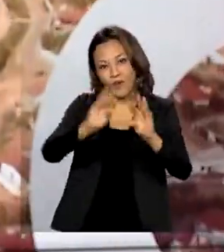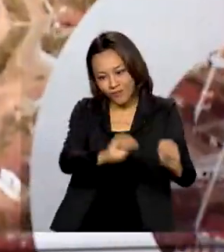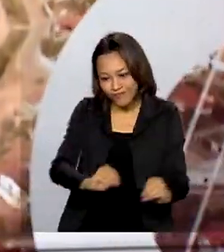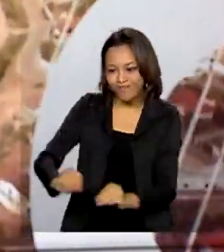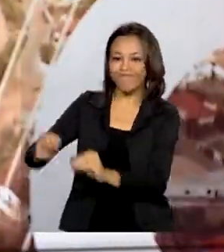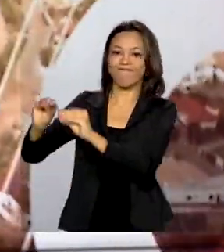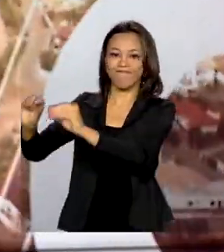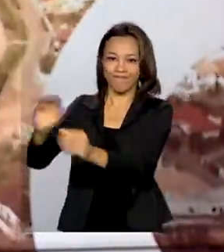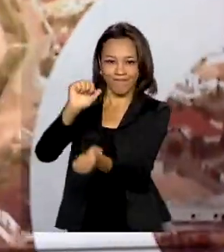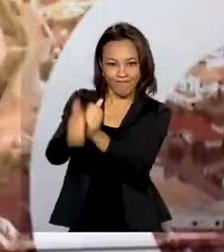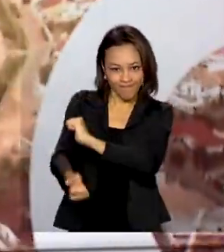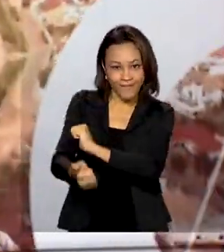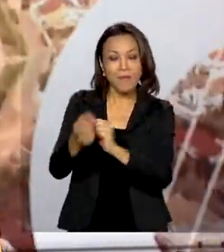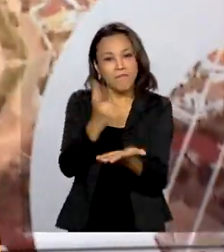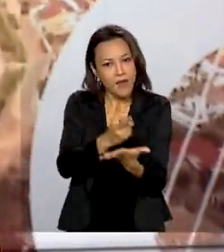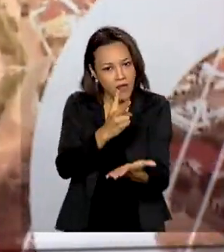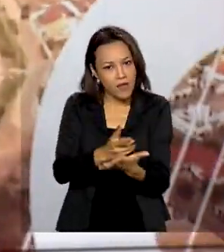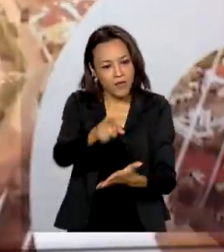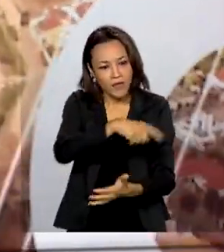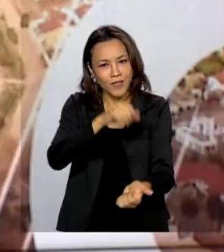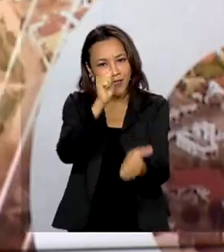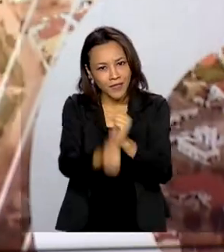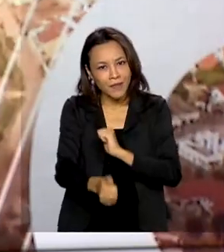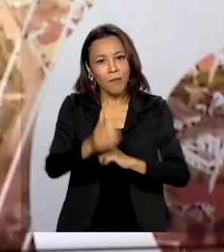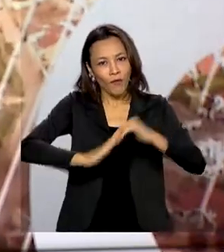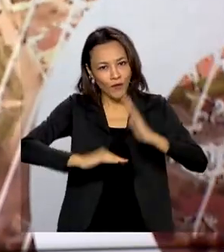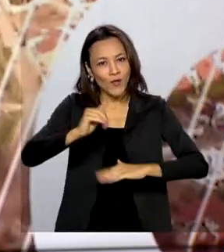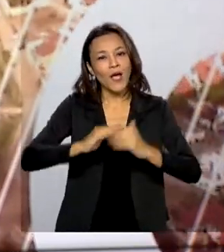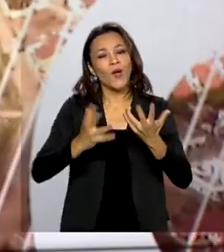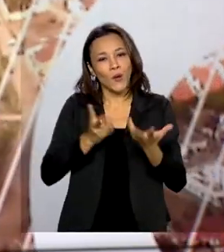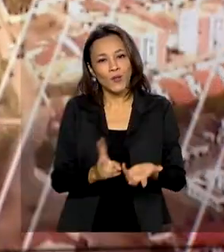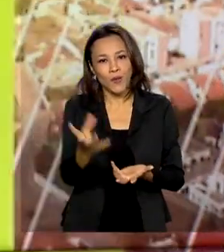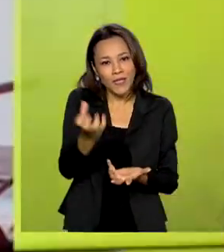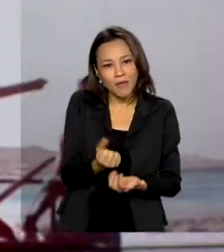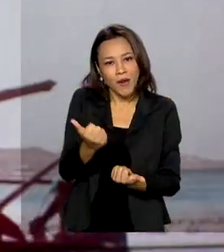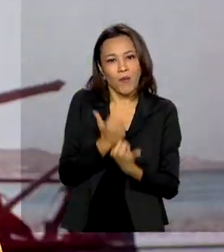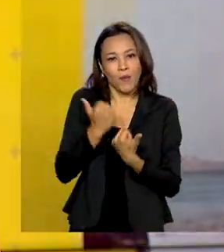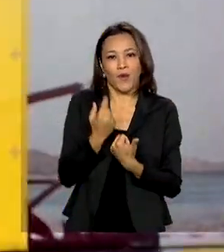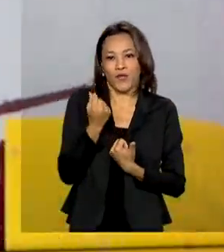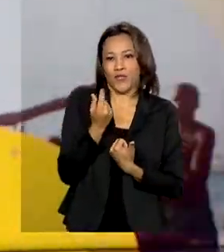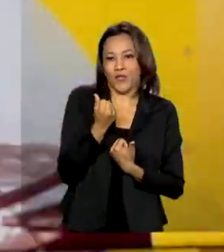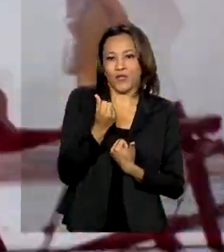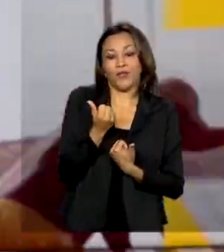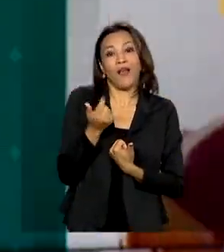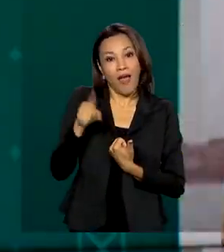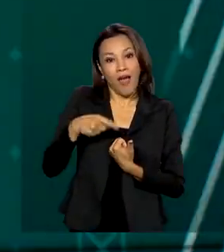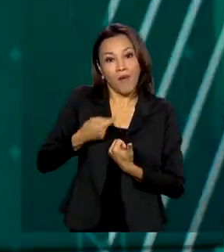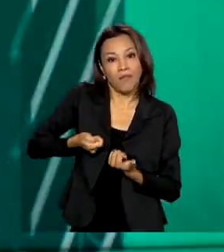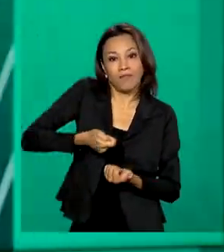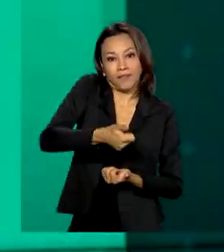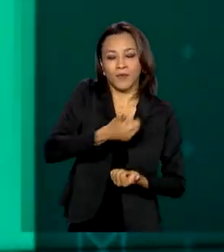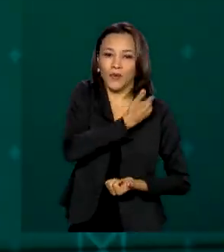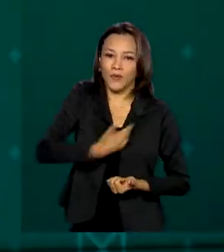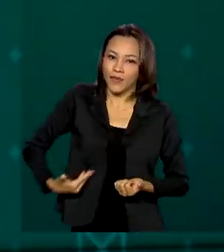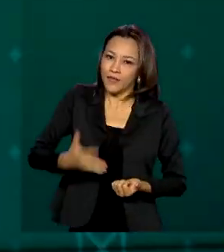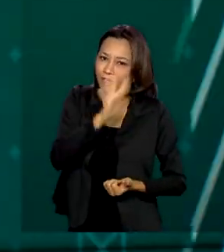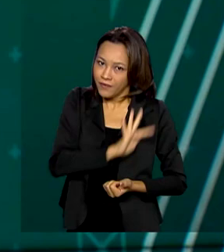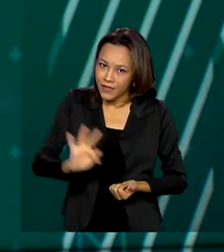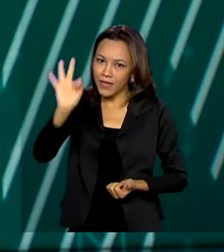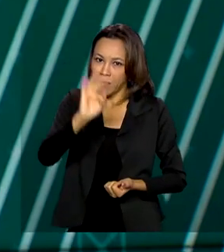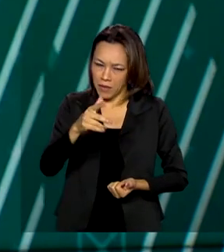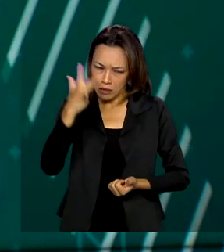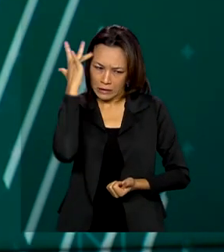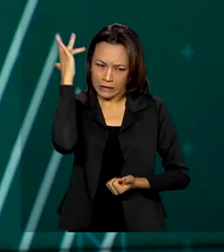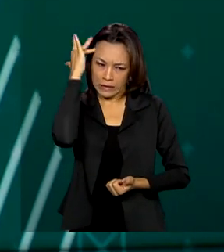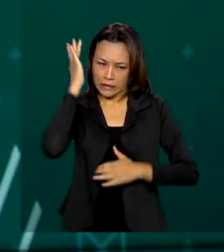Mesmo assim, atletas brasileiros continuam recebendo o Bolsa Pódio, um patrocínio do governo federal a atletas de alto